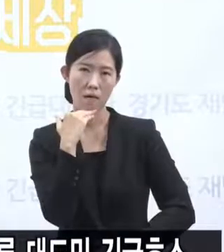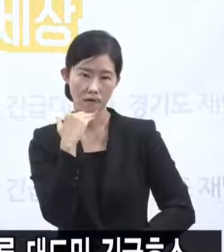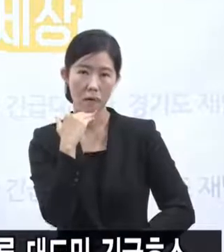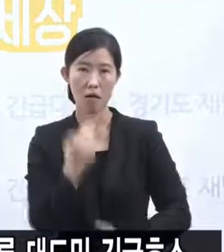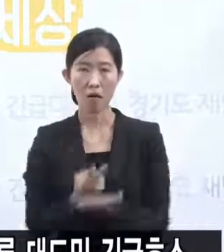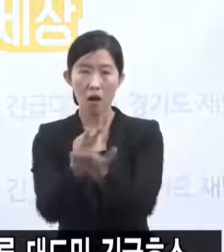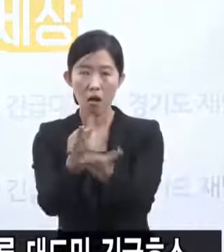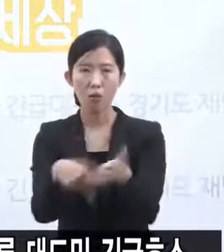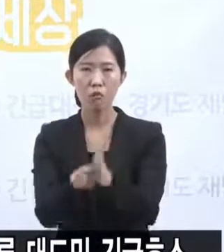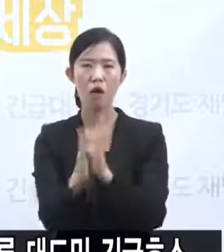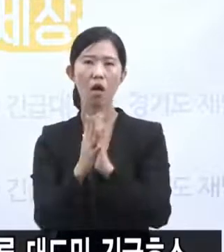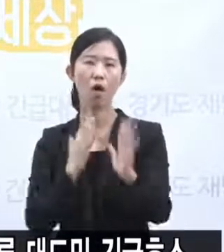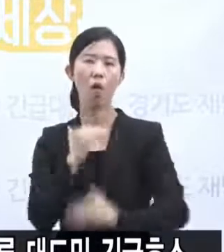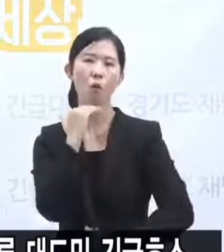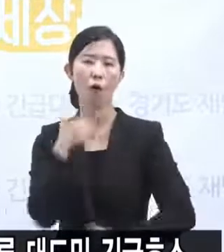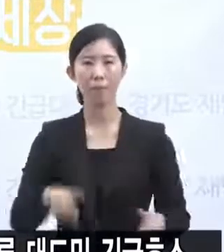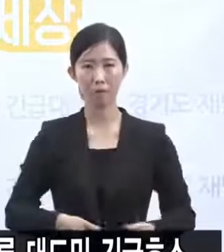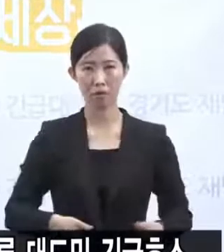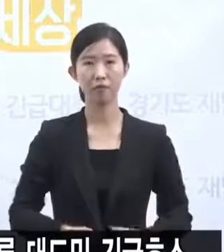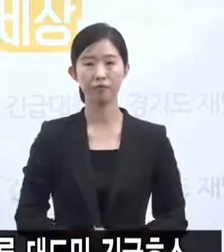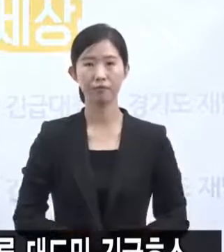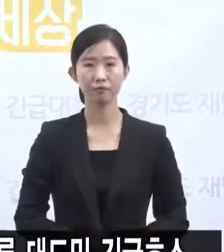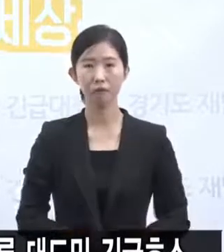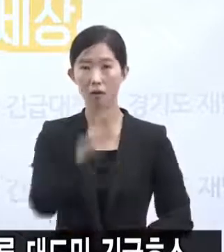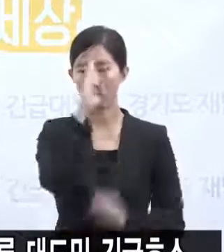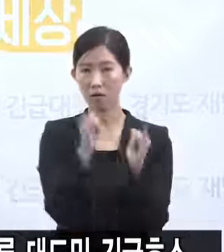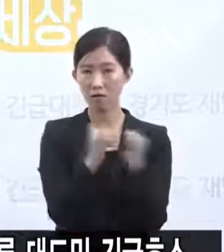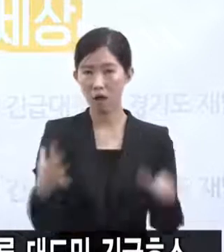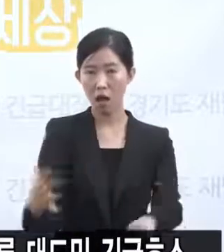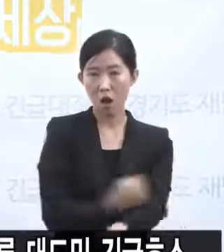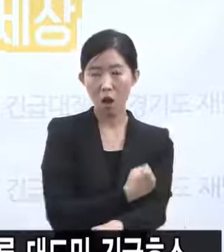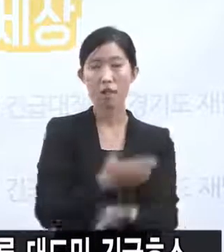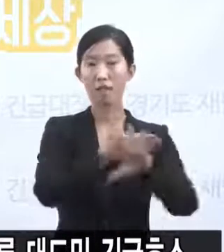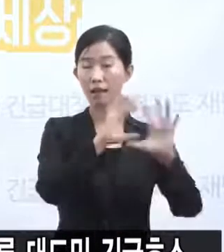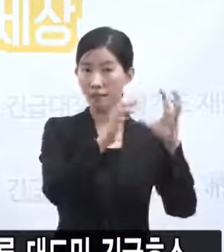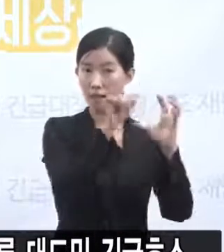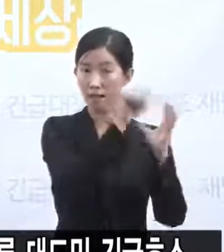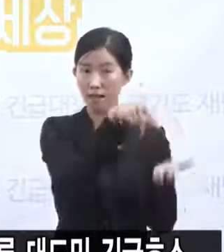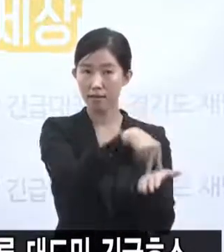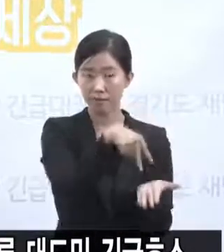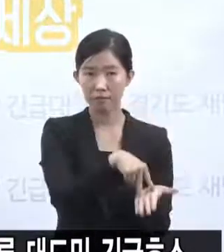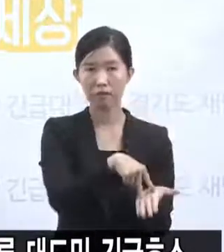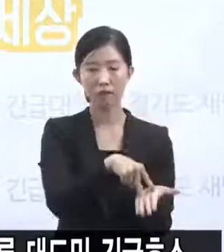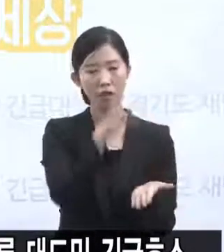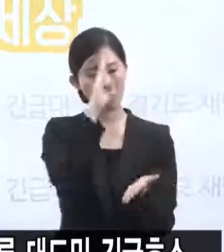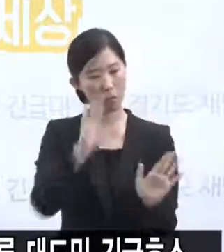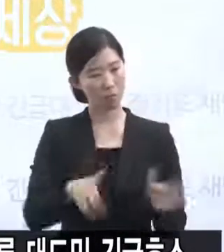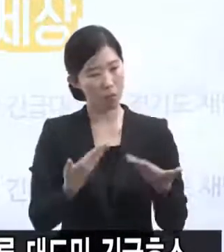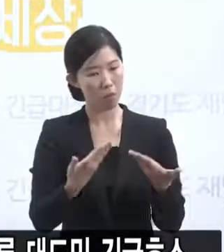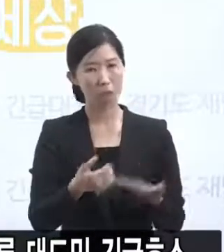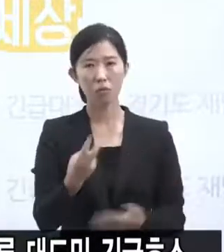있습니다. 환자가 대량 발생했던 외국의 경우 경증 또는 무증상 환자들은 대부분